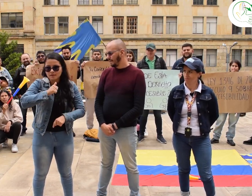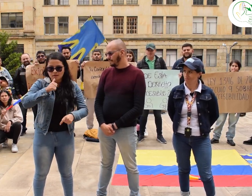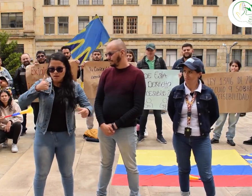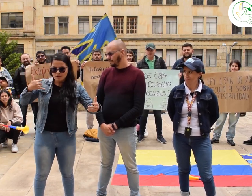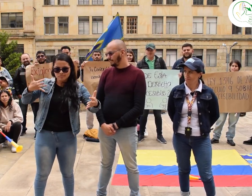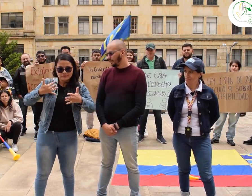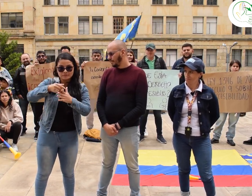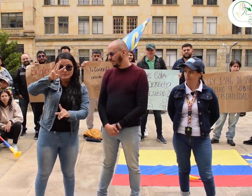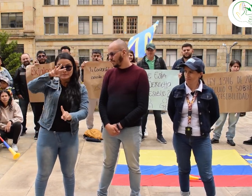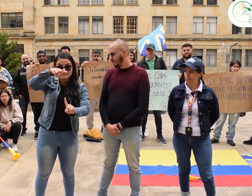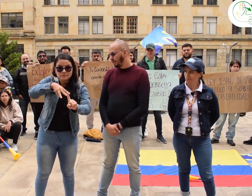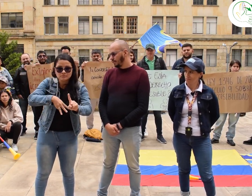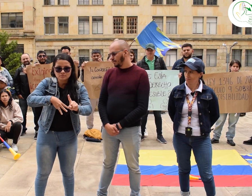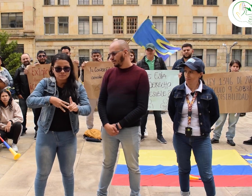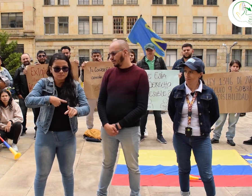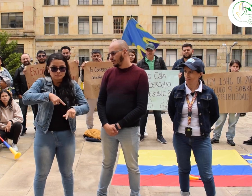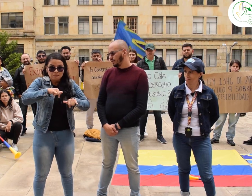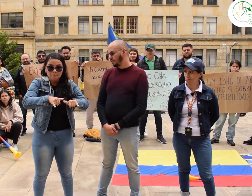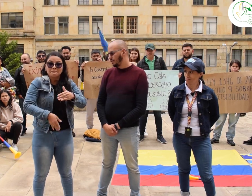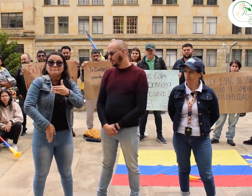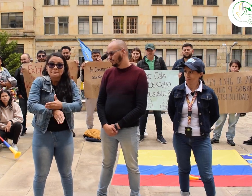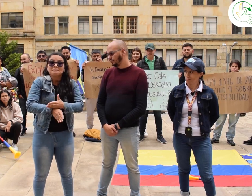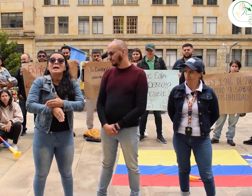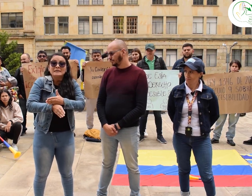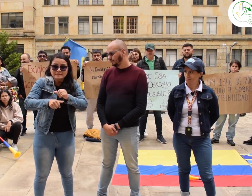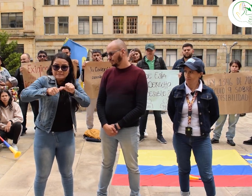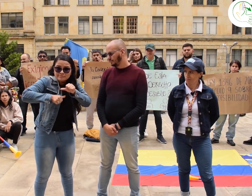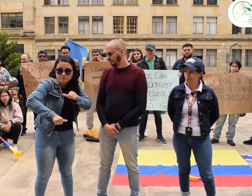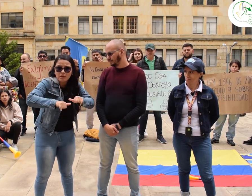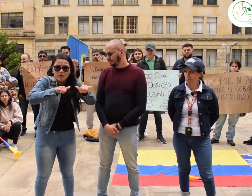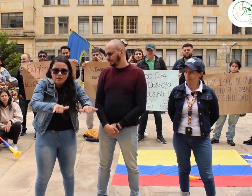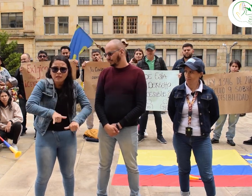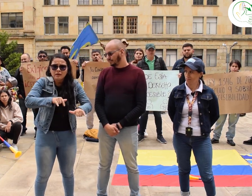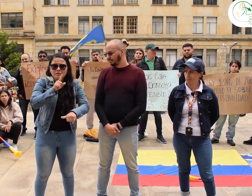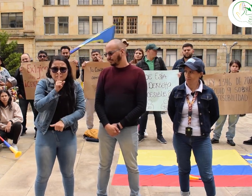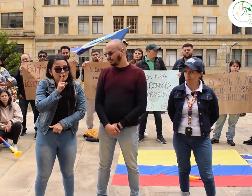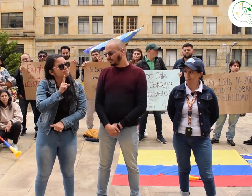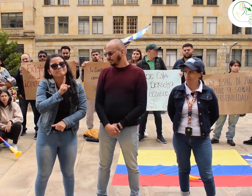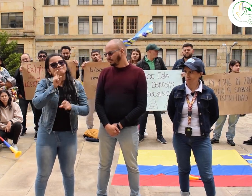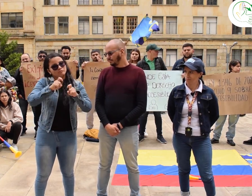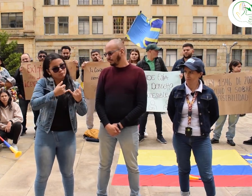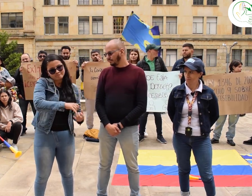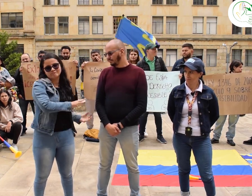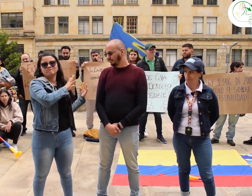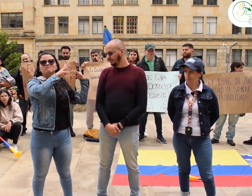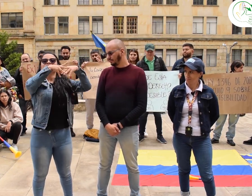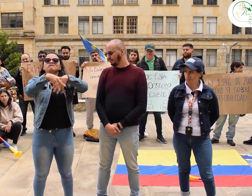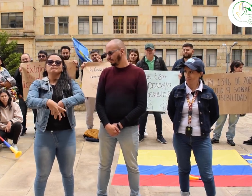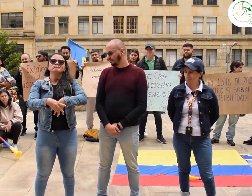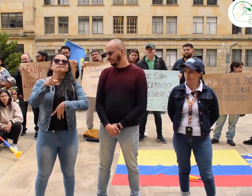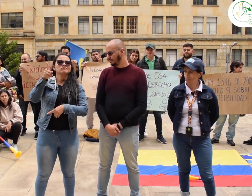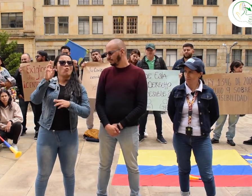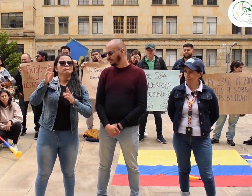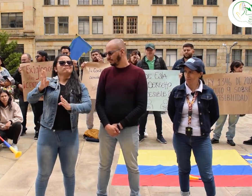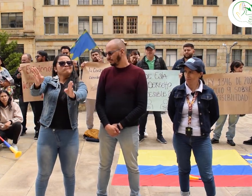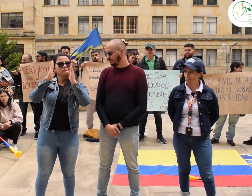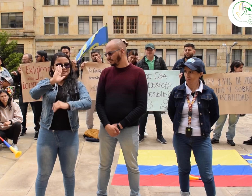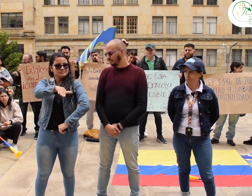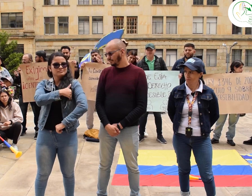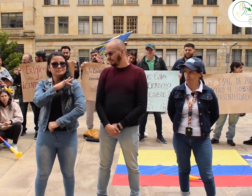inmediata del centro de relevo. Llevamos tres meses con el centro de relevo cerrado y no podemos aguantar más. Por eso decidimos hacer un